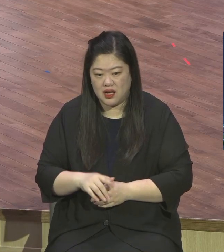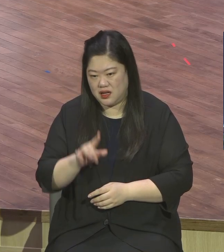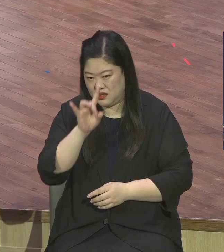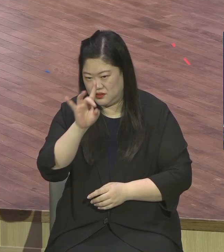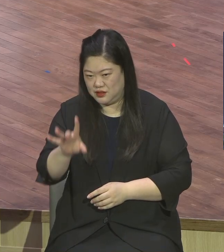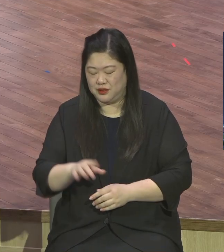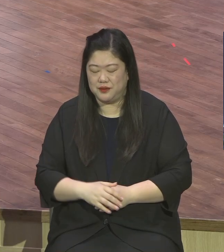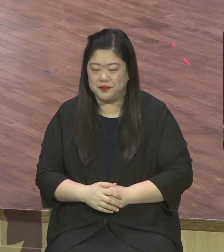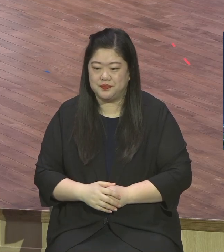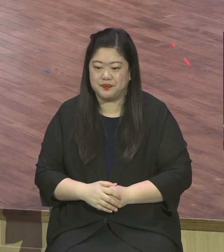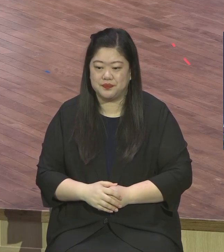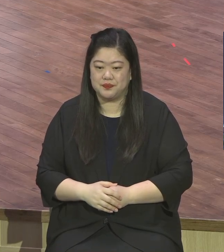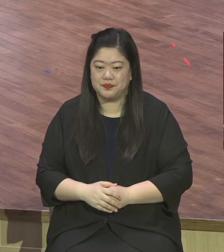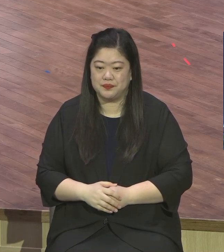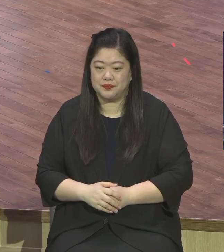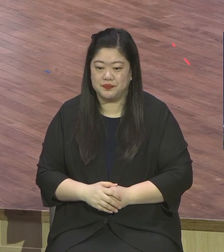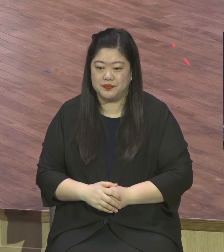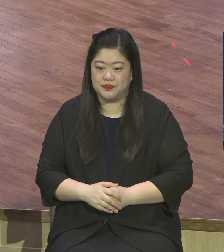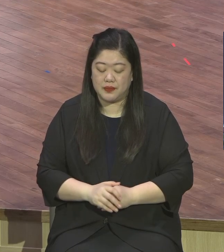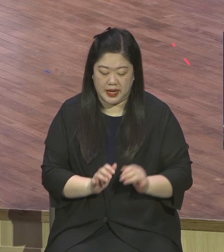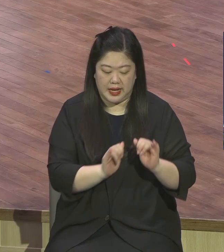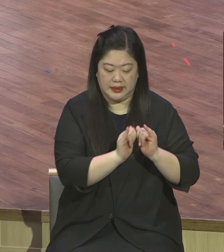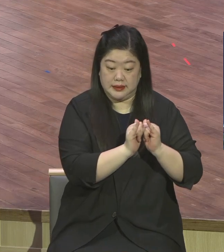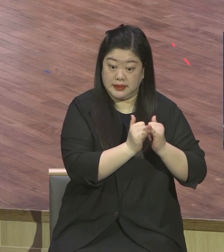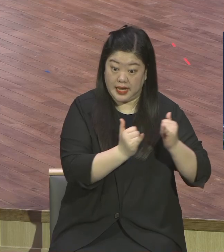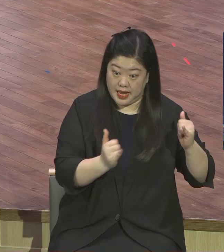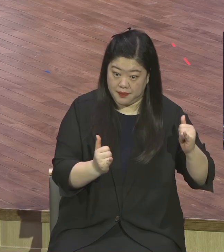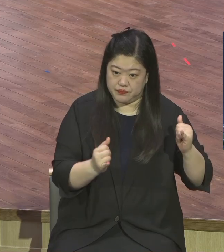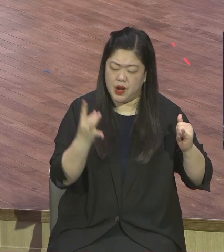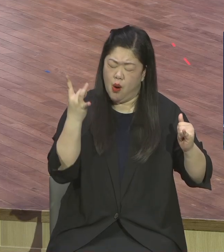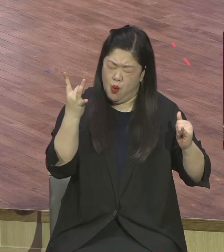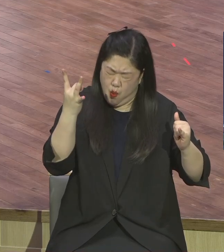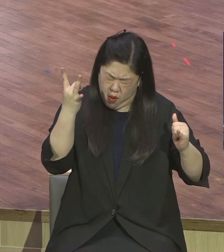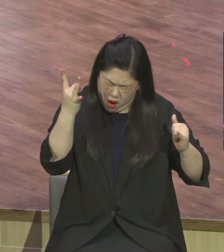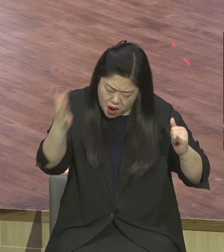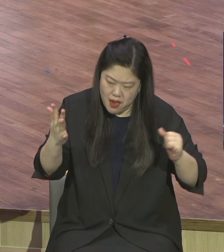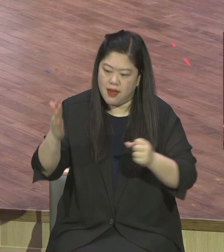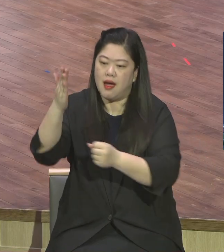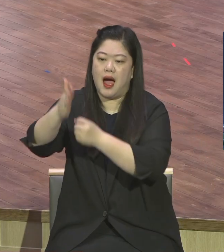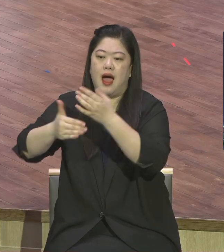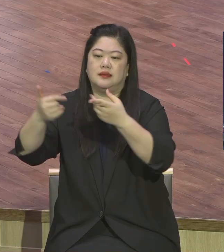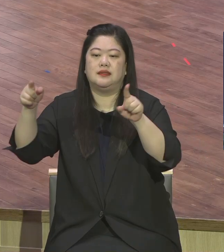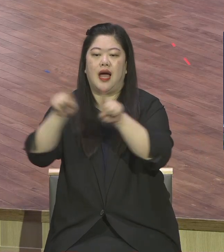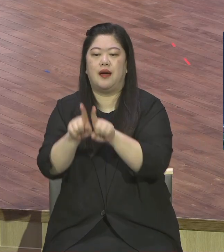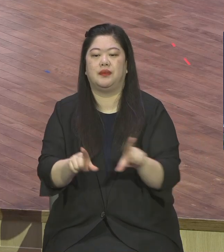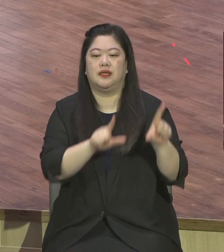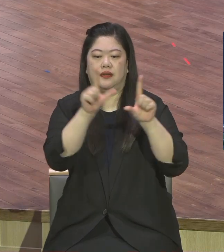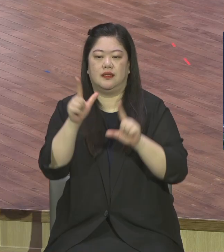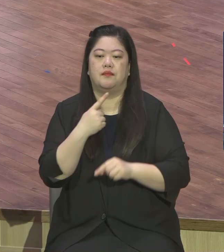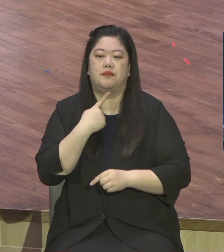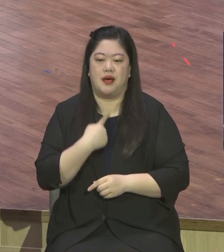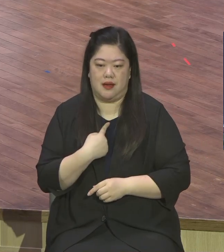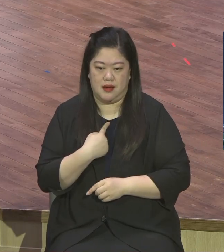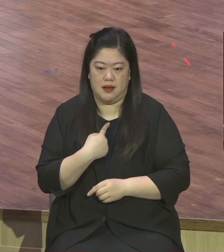인간은 하나님과 함께 살도록 창조되었어요 창조원리를 아셔야 됩니다